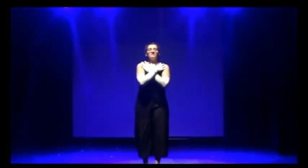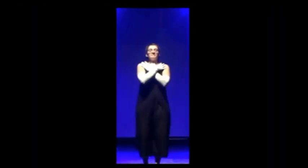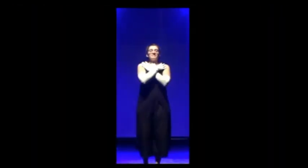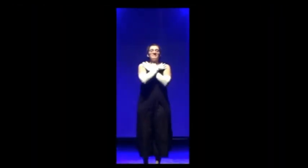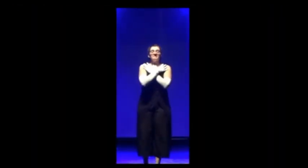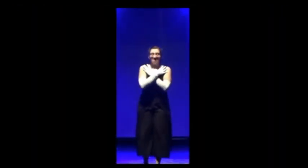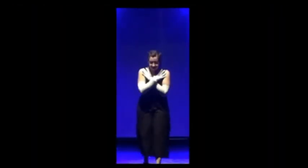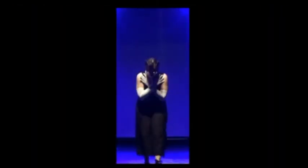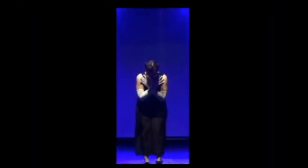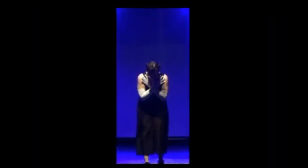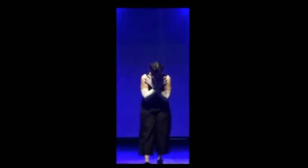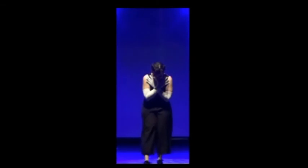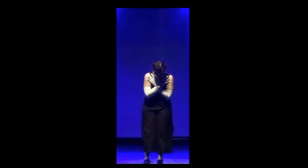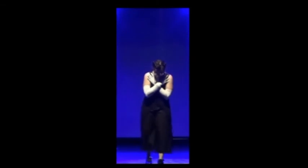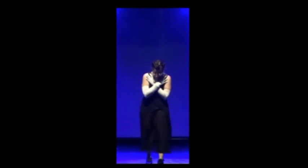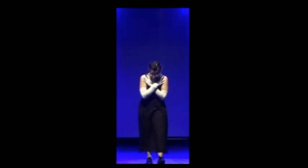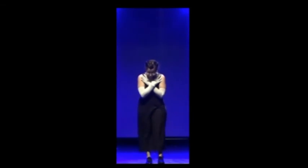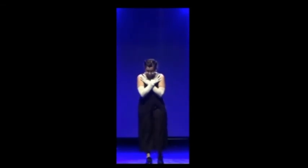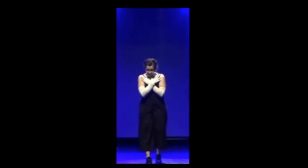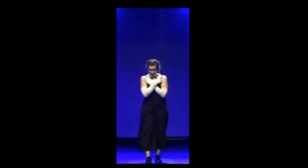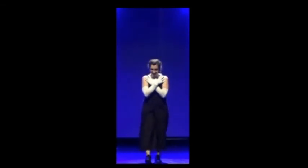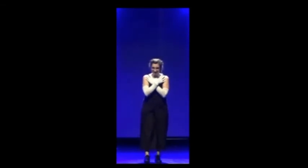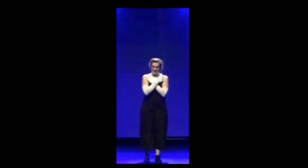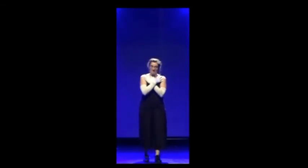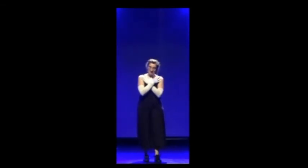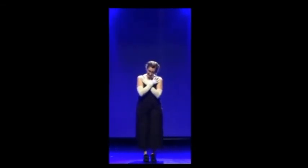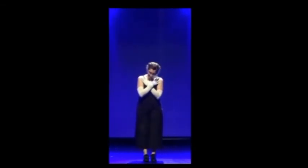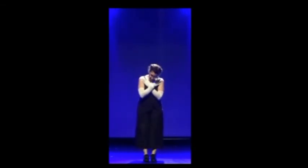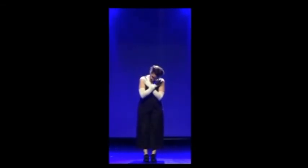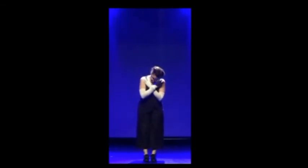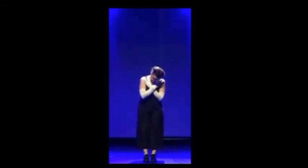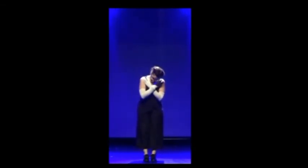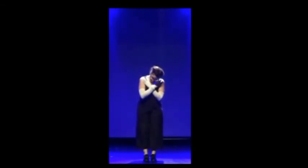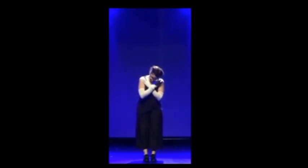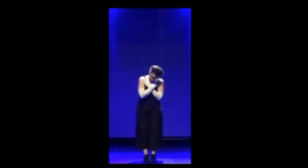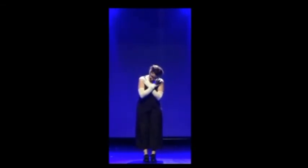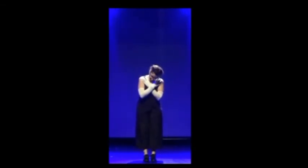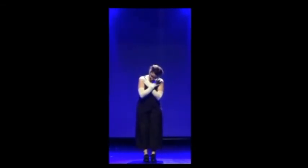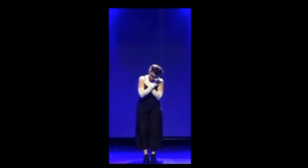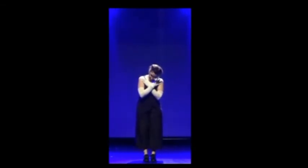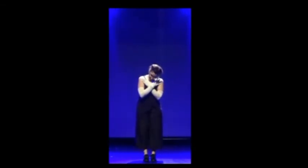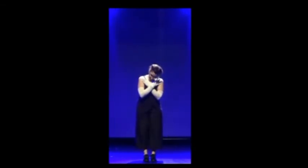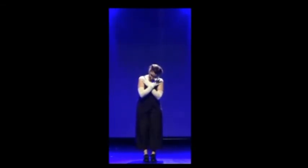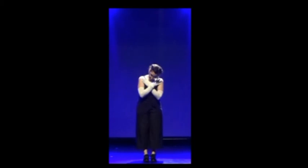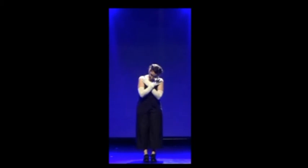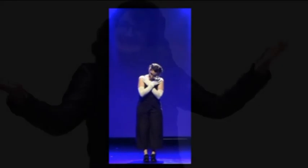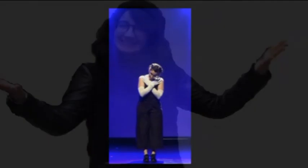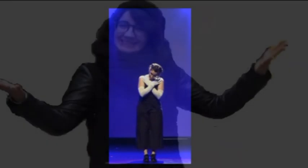avec Applaudissements.